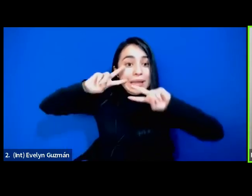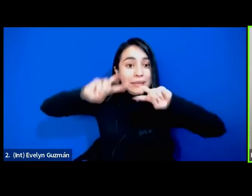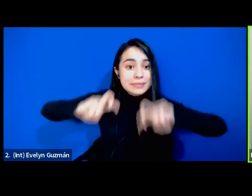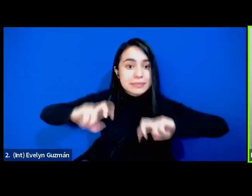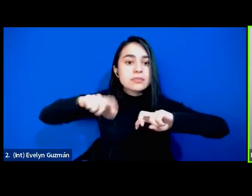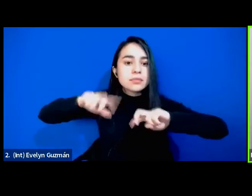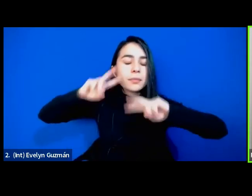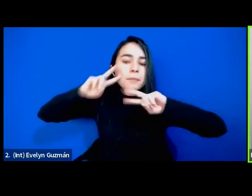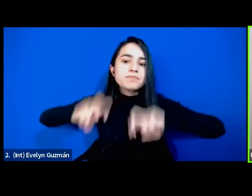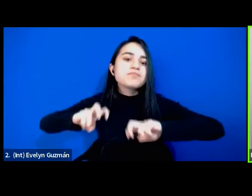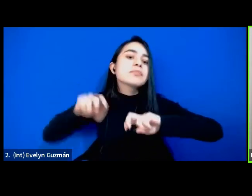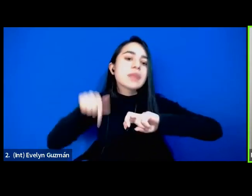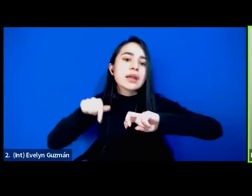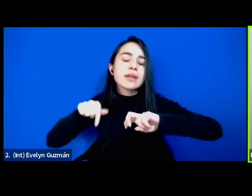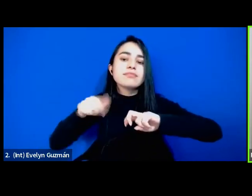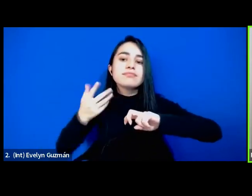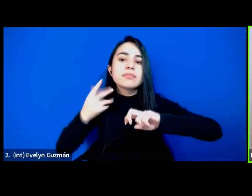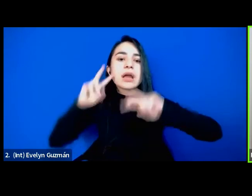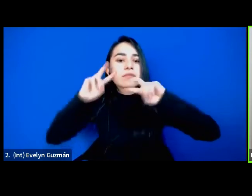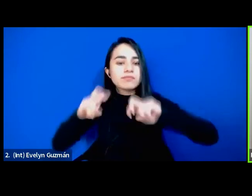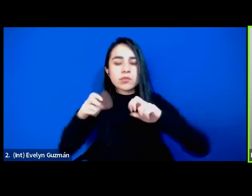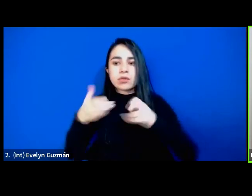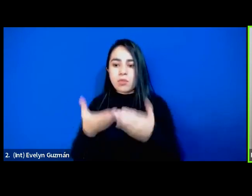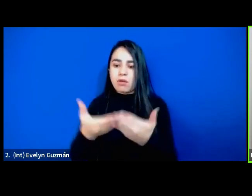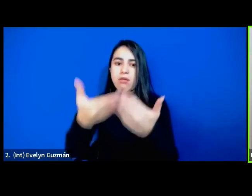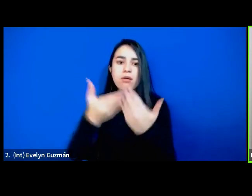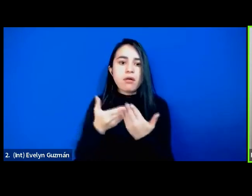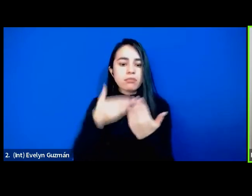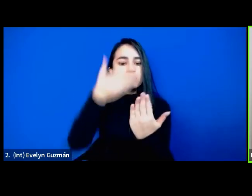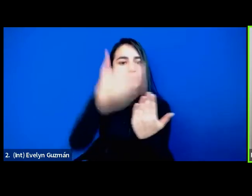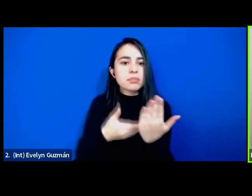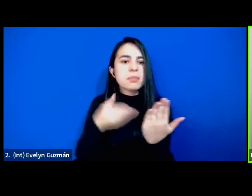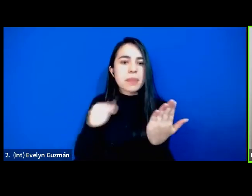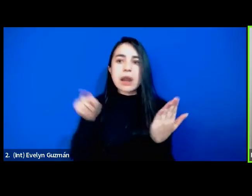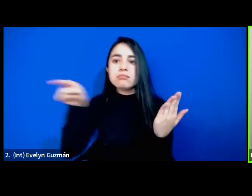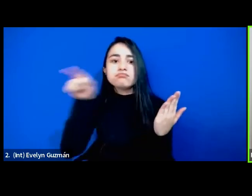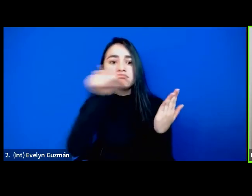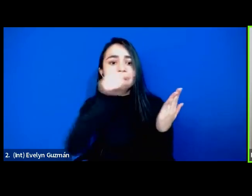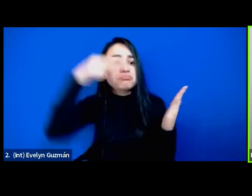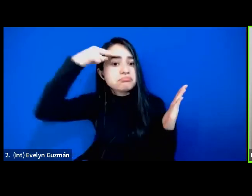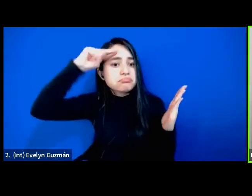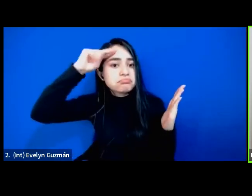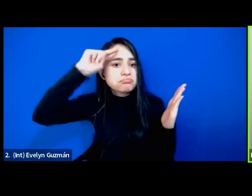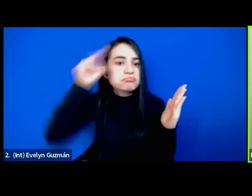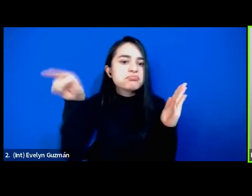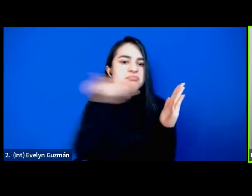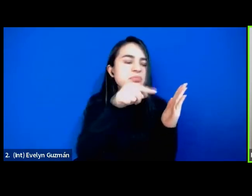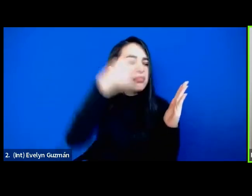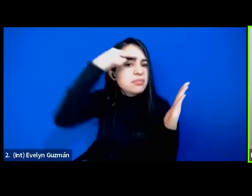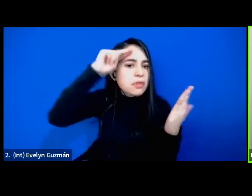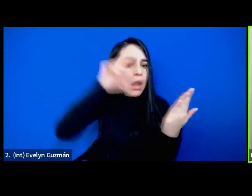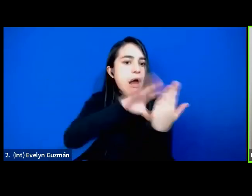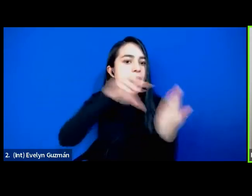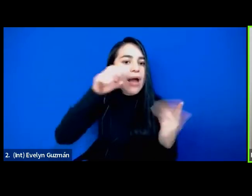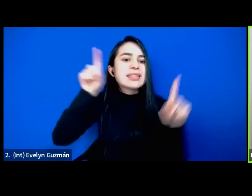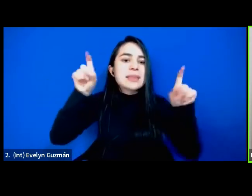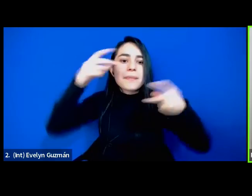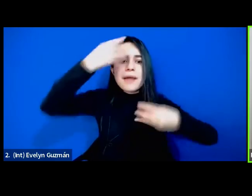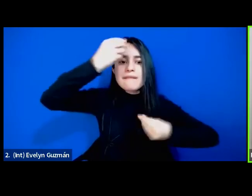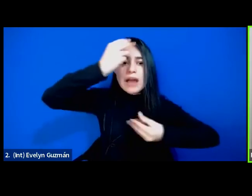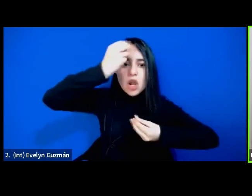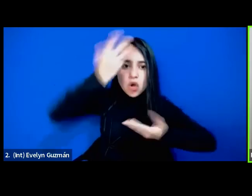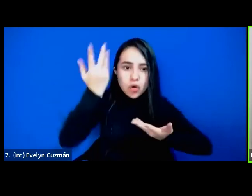abre una posibilidad de interpretación de los valores y también de la